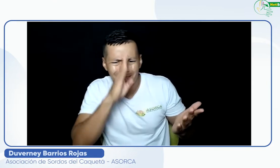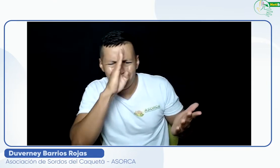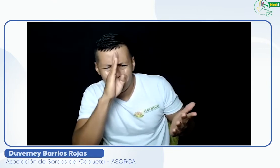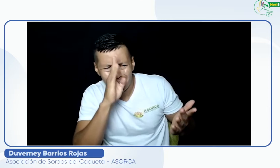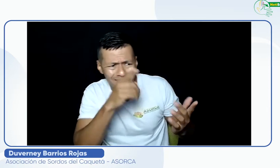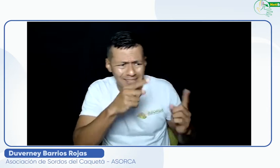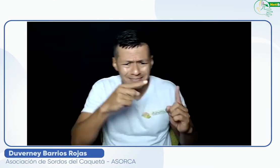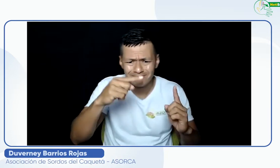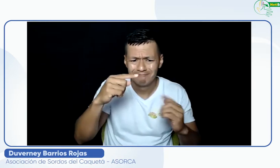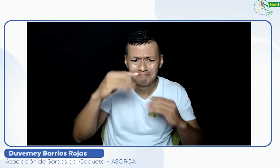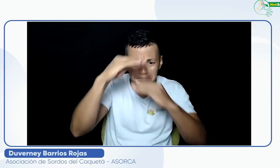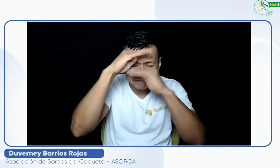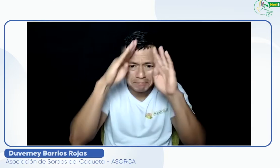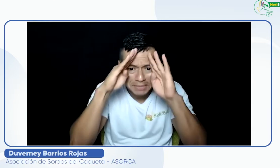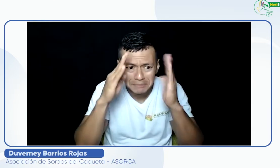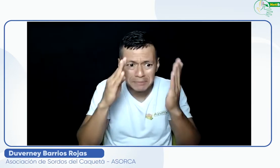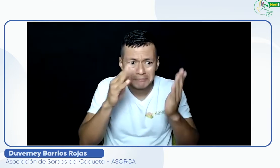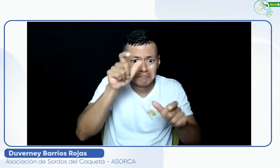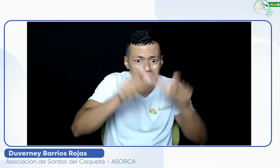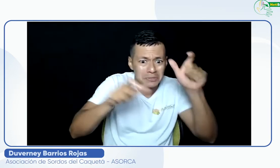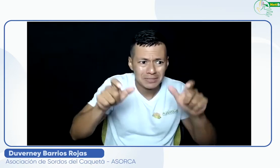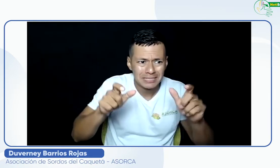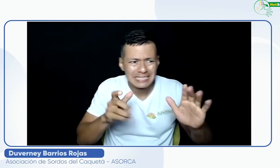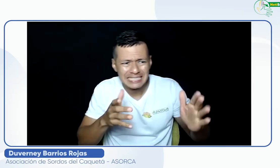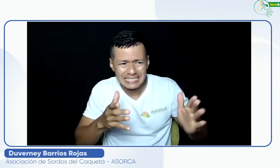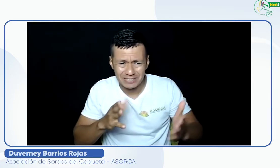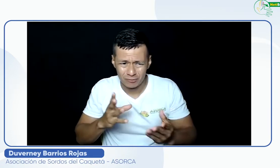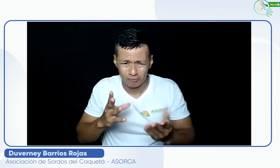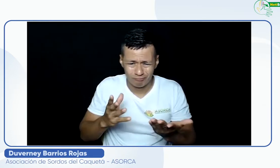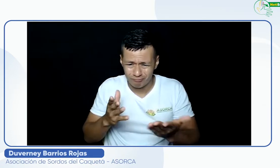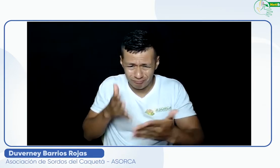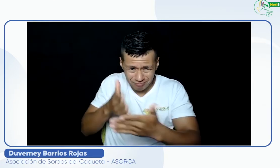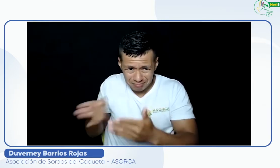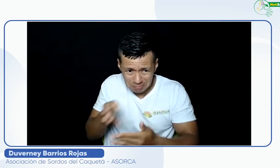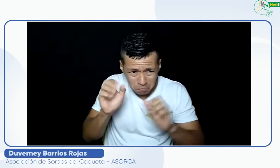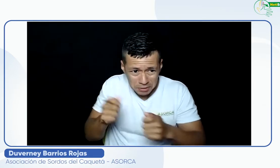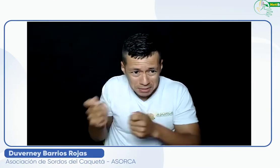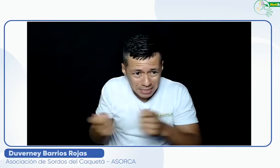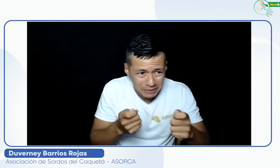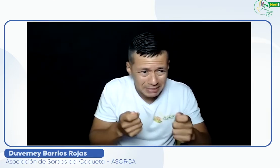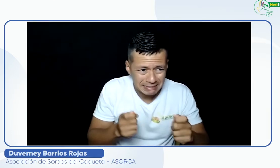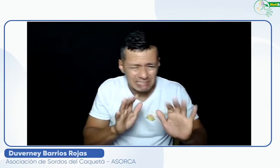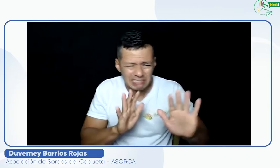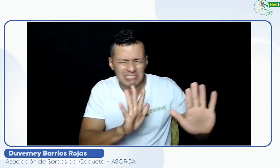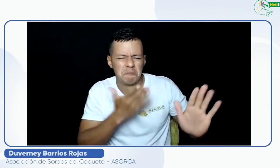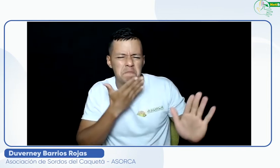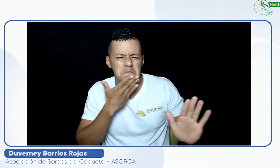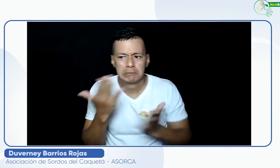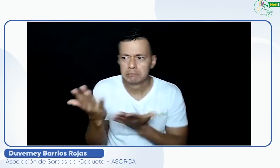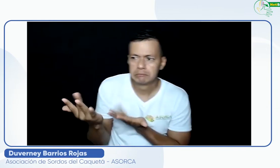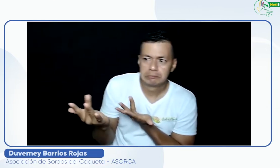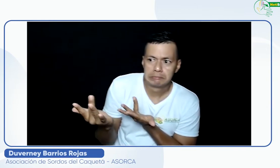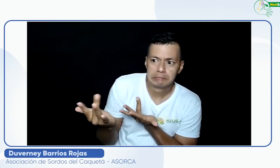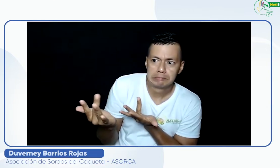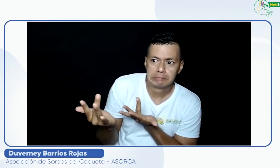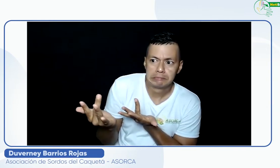una persona que tiene un paradigma desfavorable, eso nos genera duda y a veces preferimos esperar al intérprete para que llegue al lugar, pero no sabemos si este